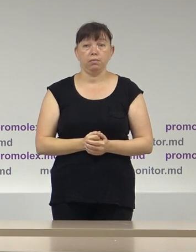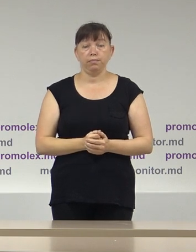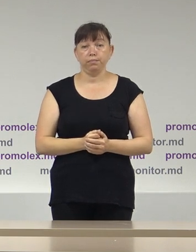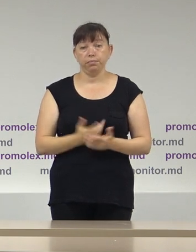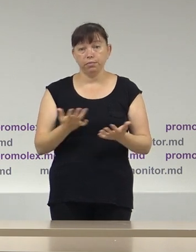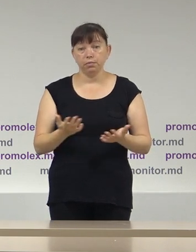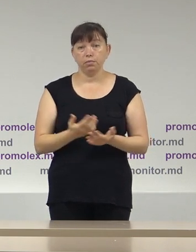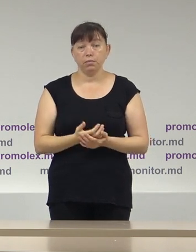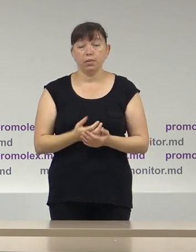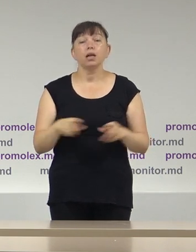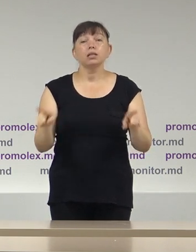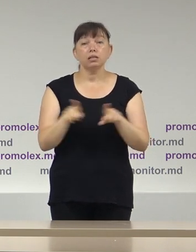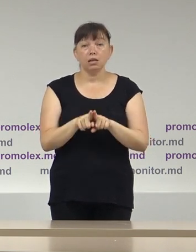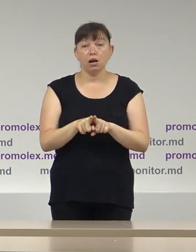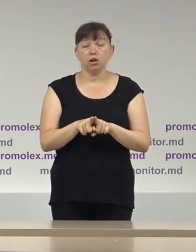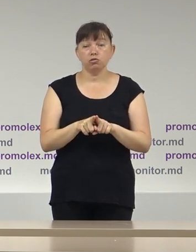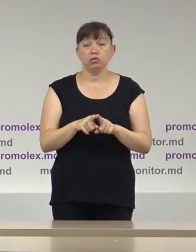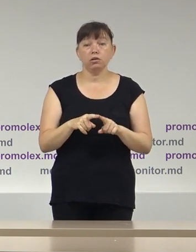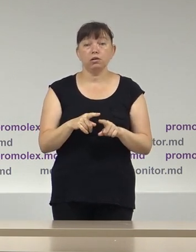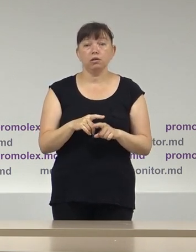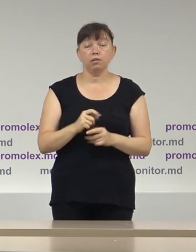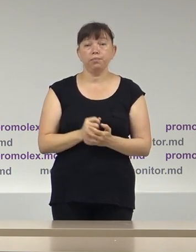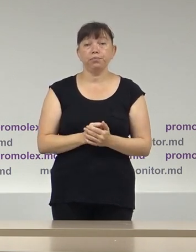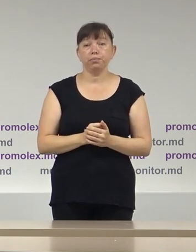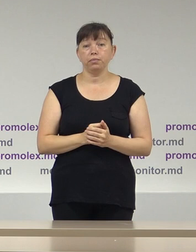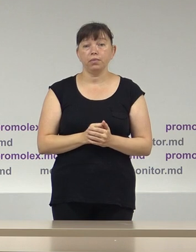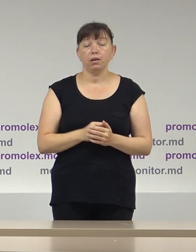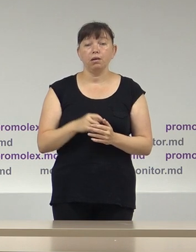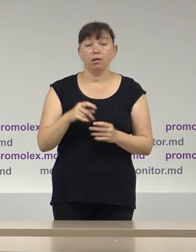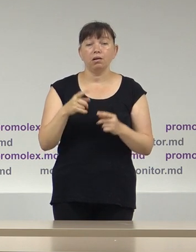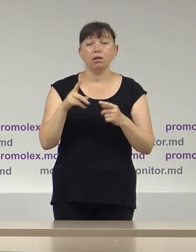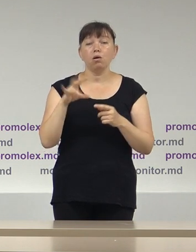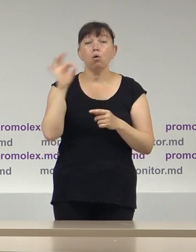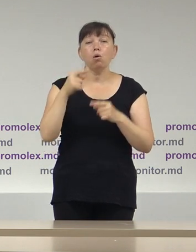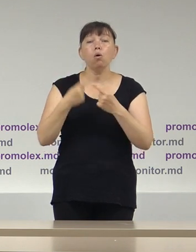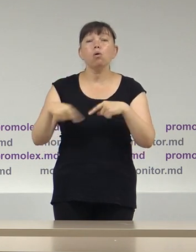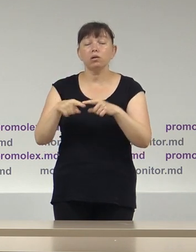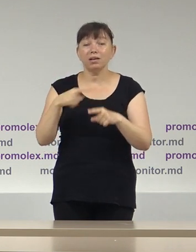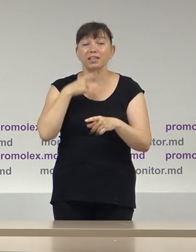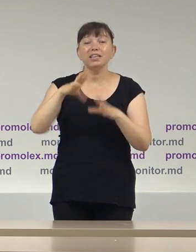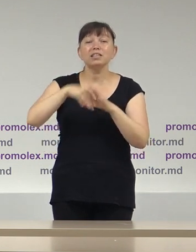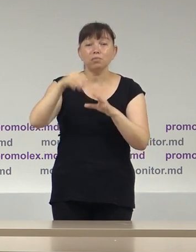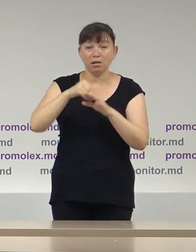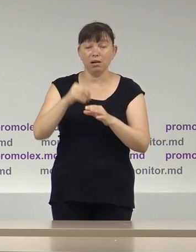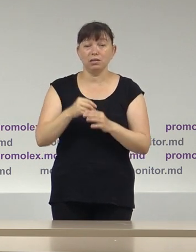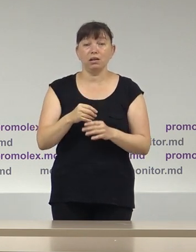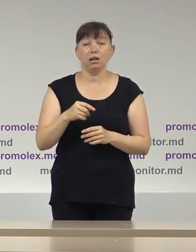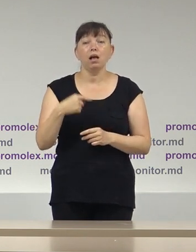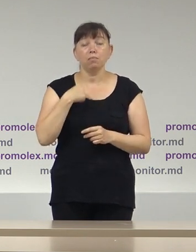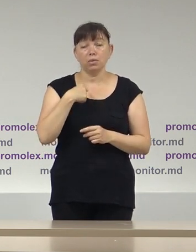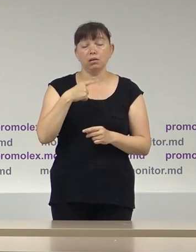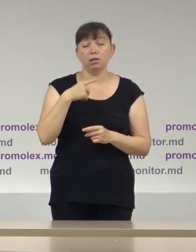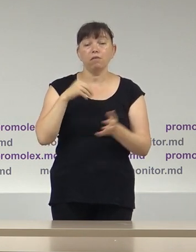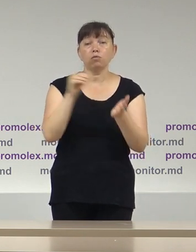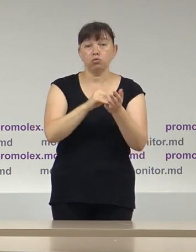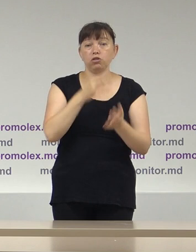Deci, la fel, în contextul organelor electorale inferioare am reținut faptul